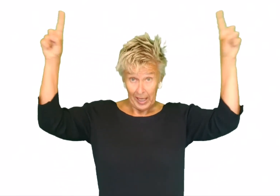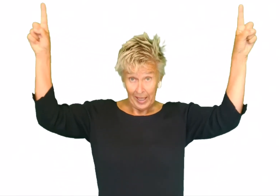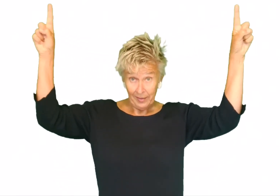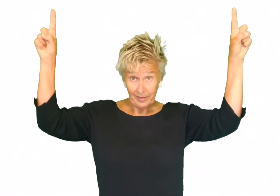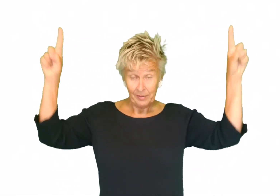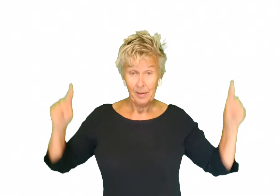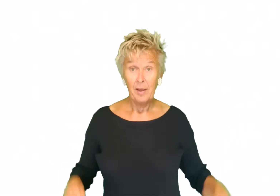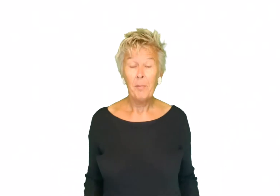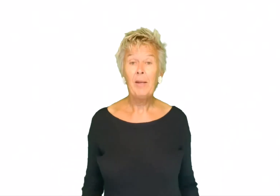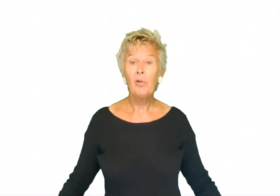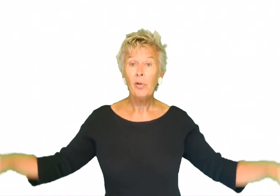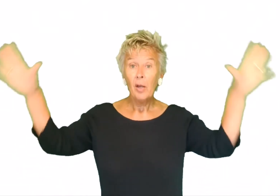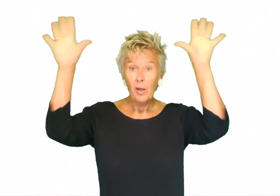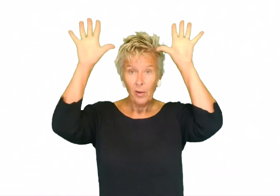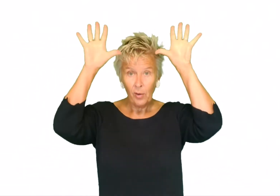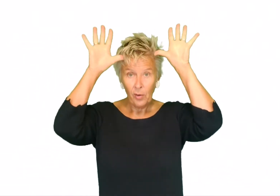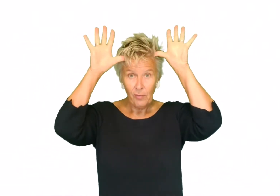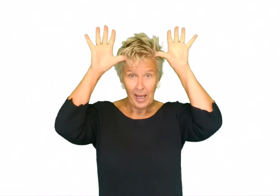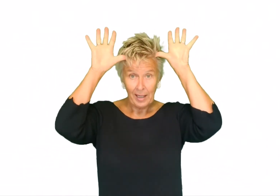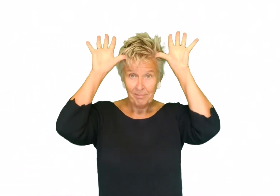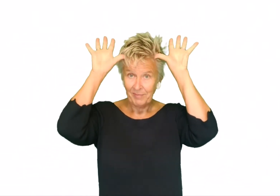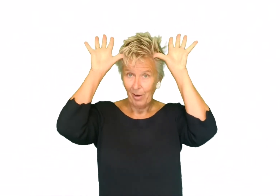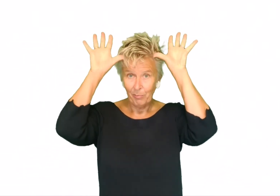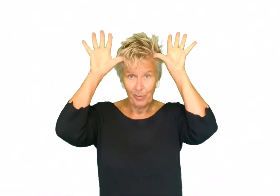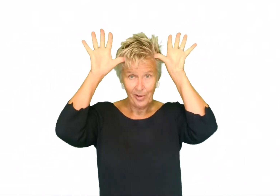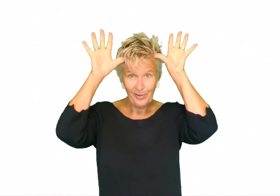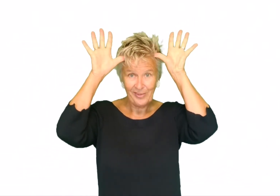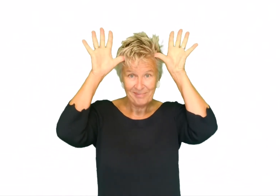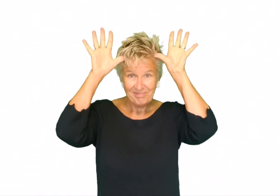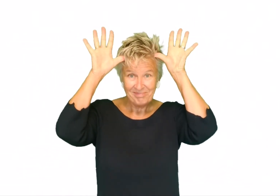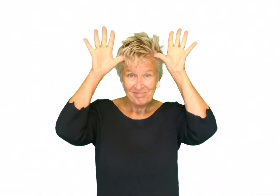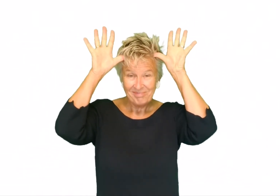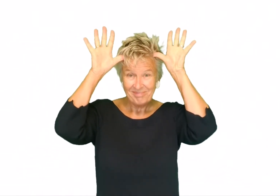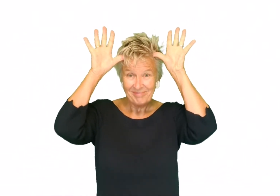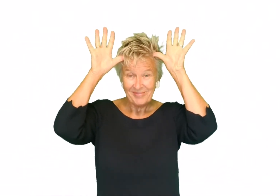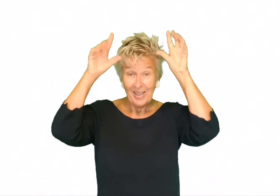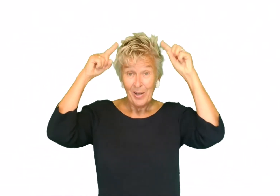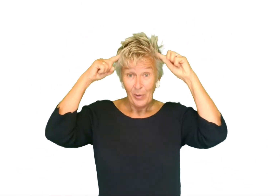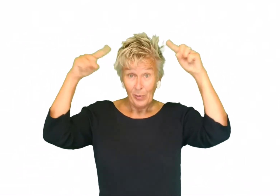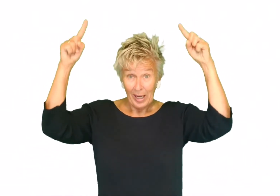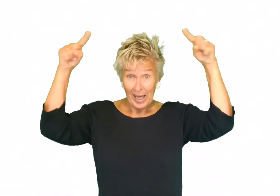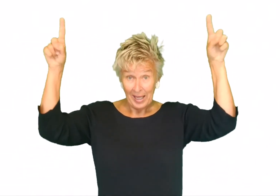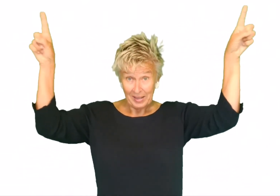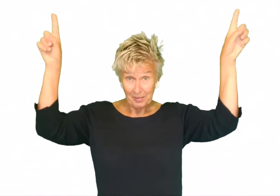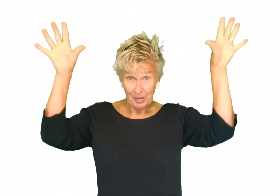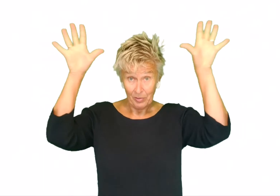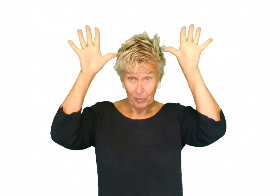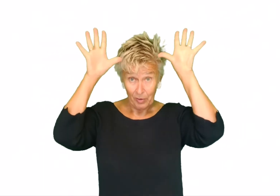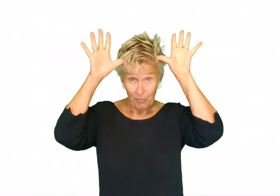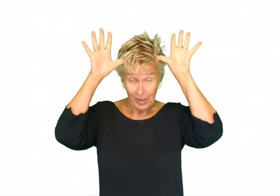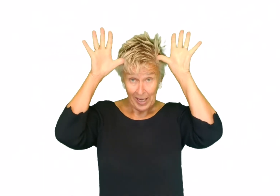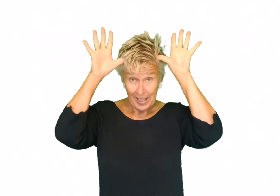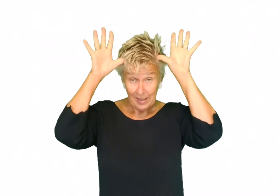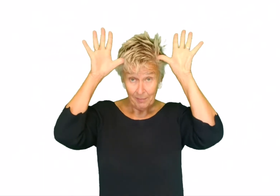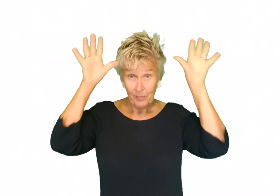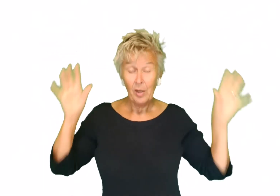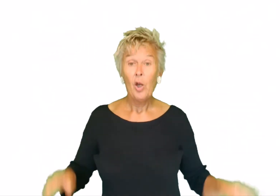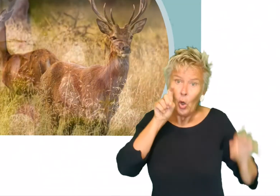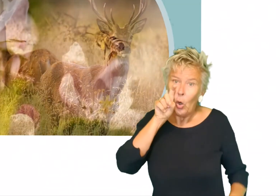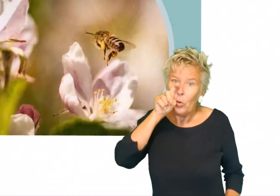hert met een gewij. Nou, prachtig. Een hert met een gewij. Een